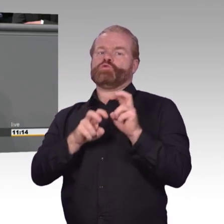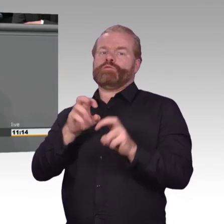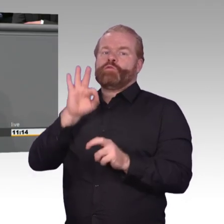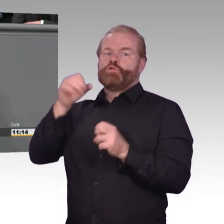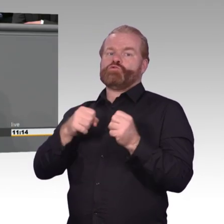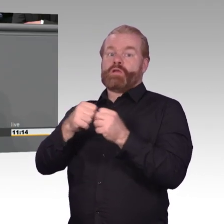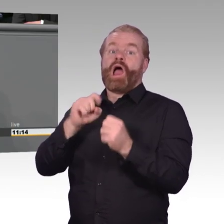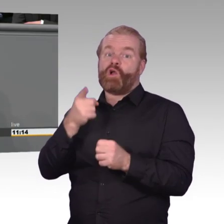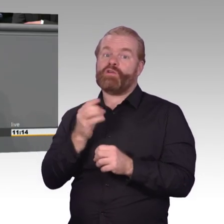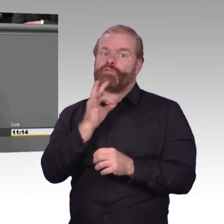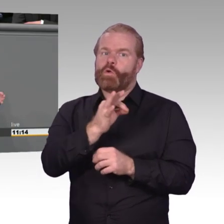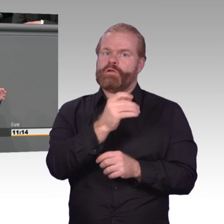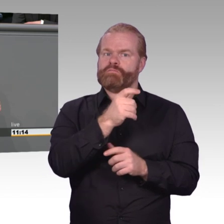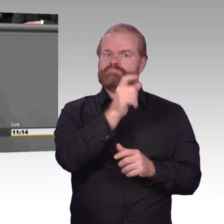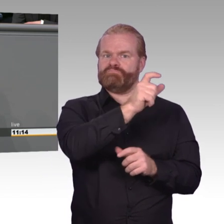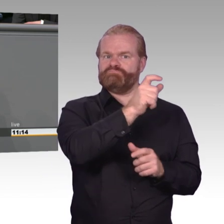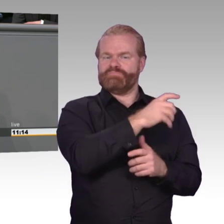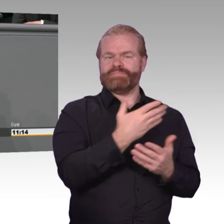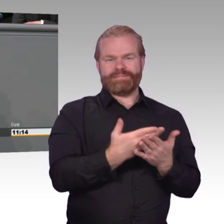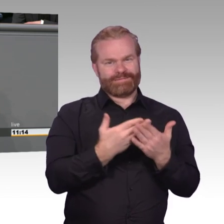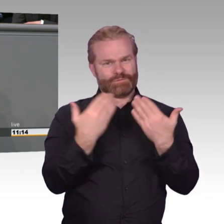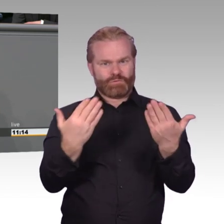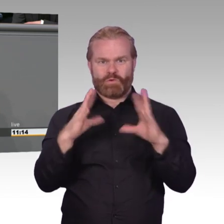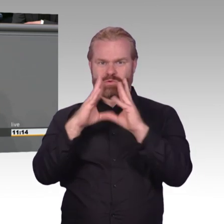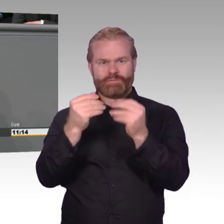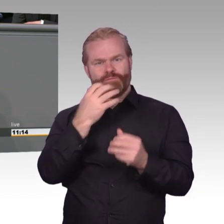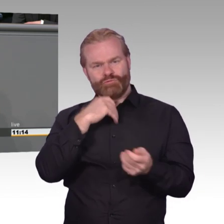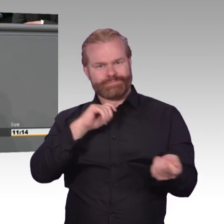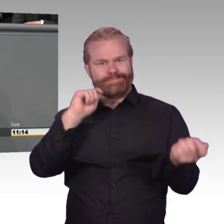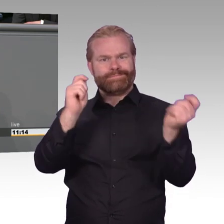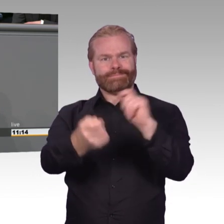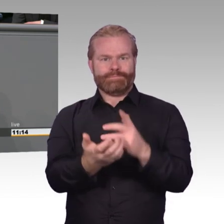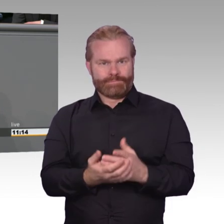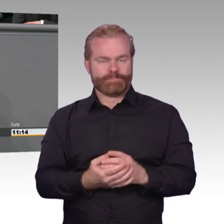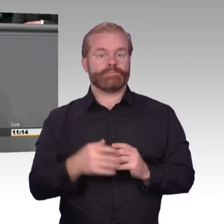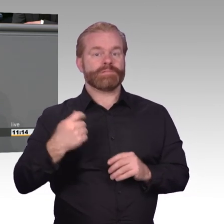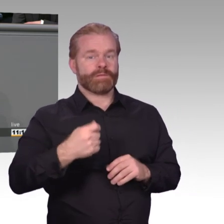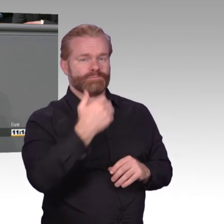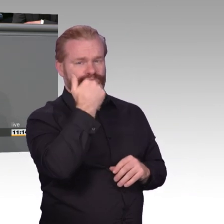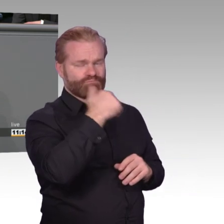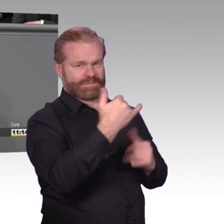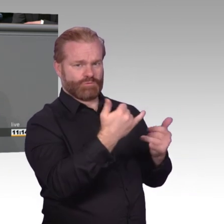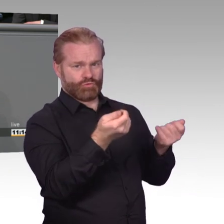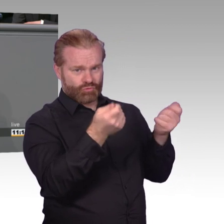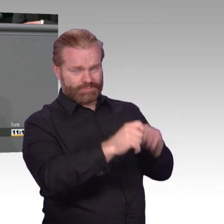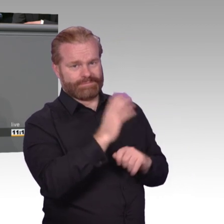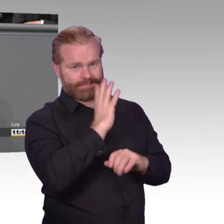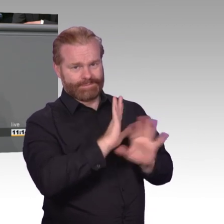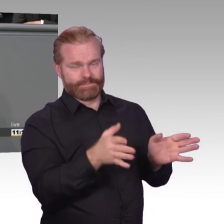von Apps und Programmen. Wir arbeiten digital, kommunizieren digital. Und genau deswegen geht Verschlüsselung uns alle an. Lassen Sie uns